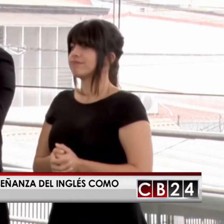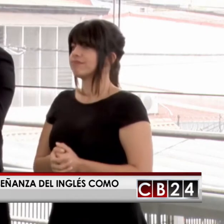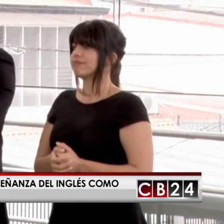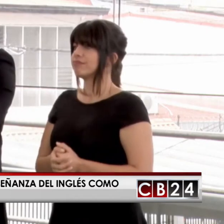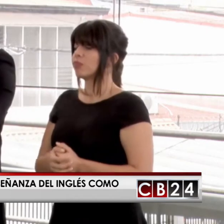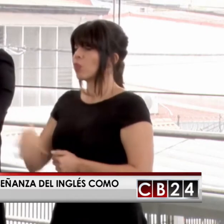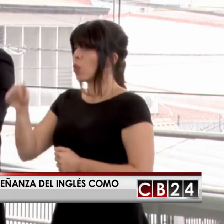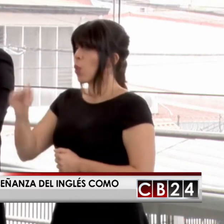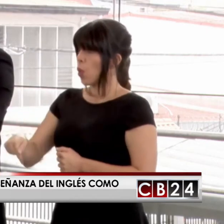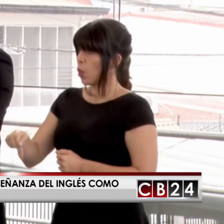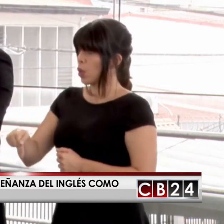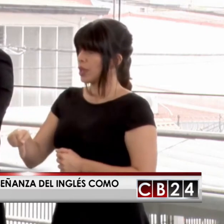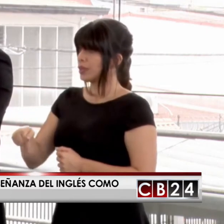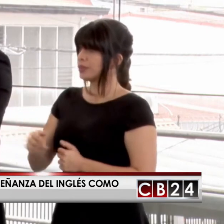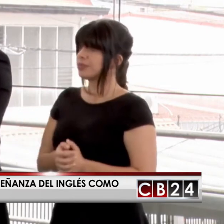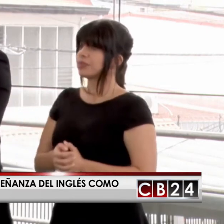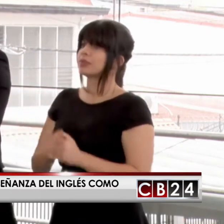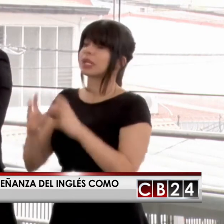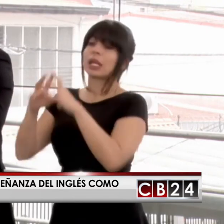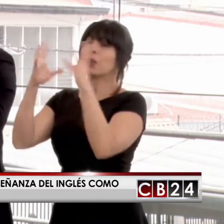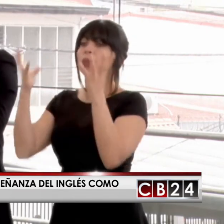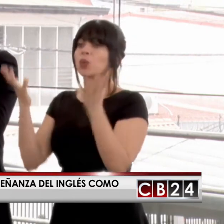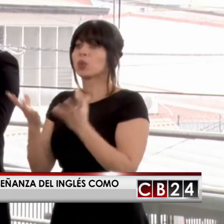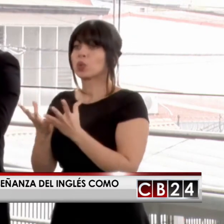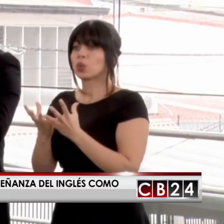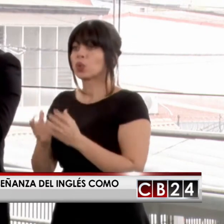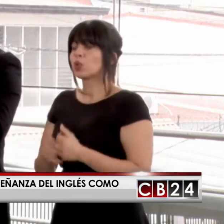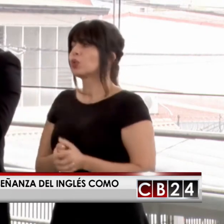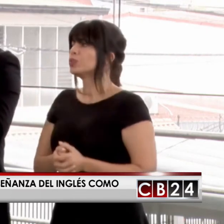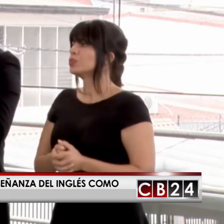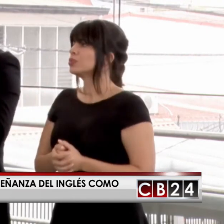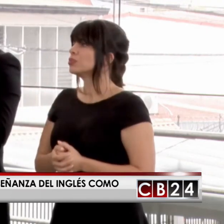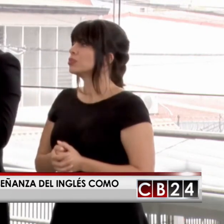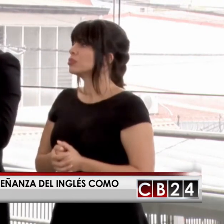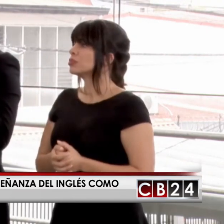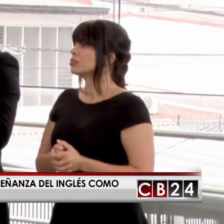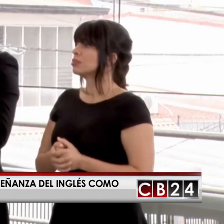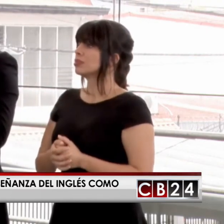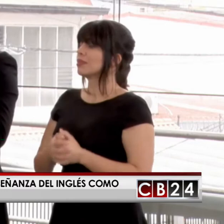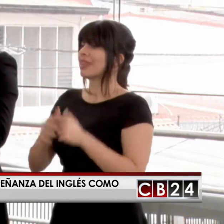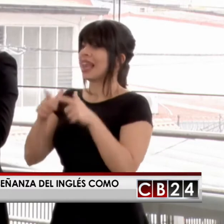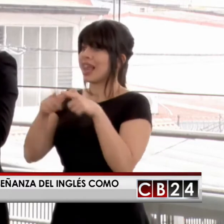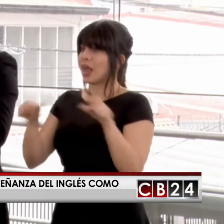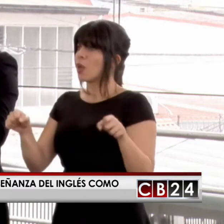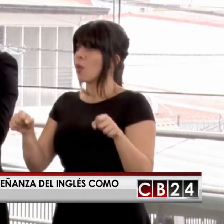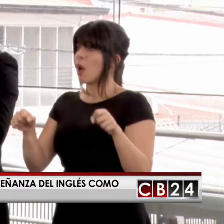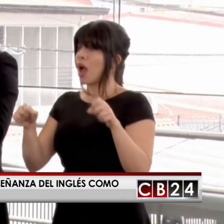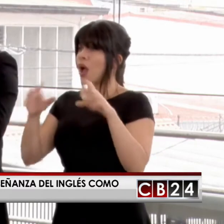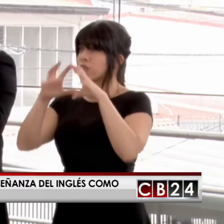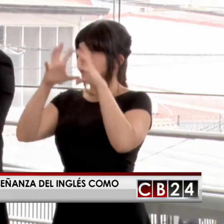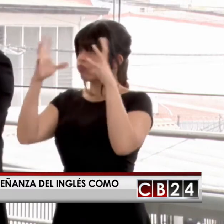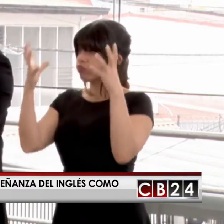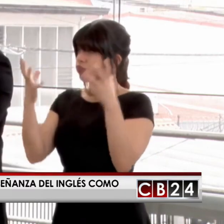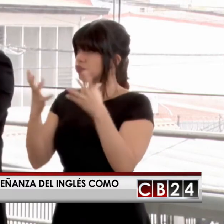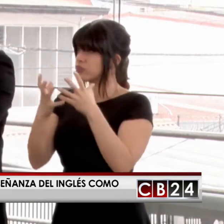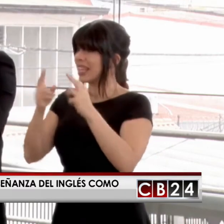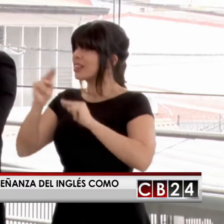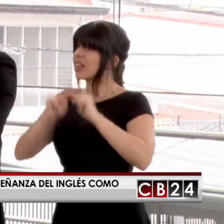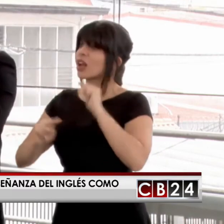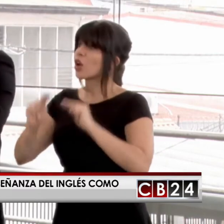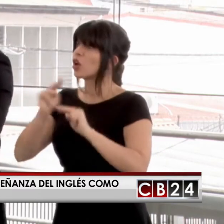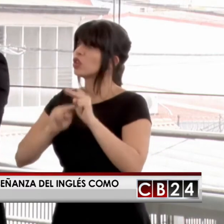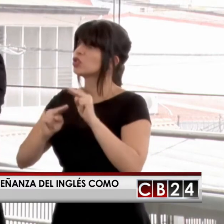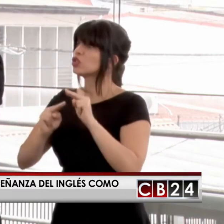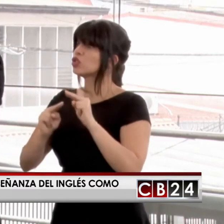Hoy en el mundo, el lenguaje global de los negocios